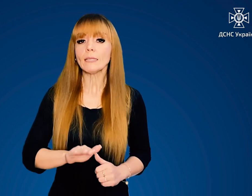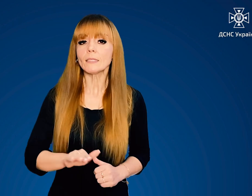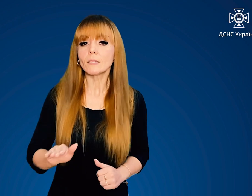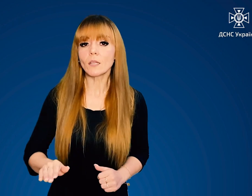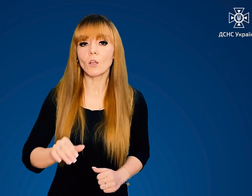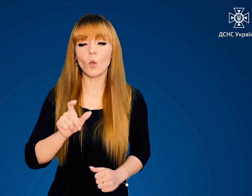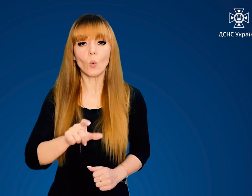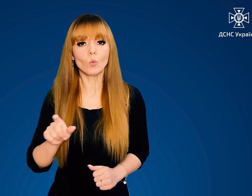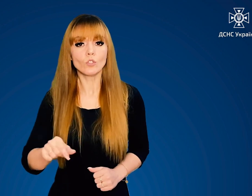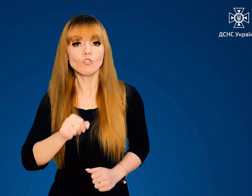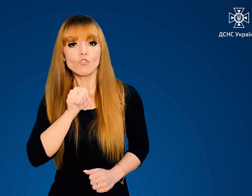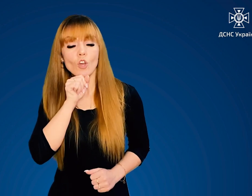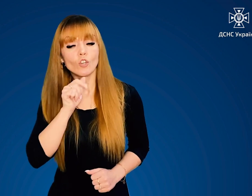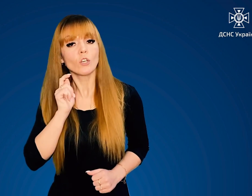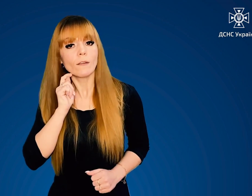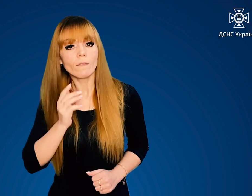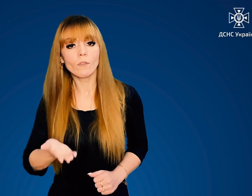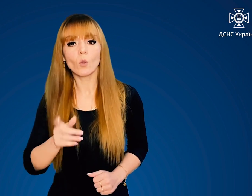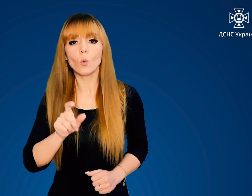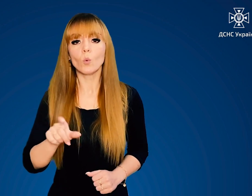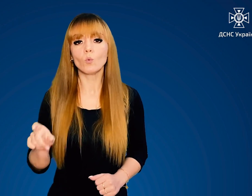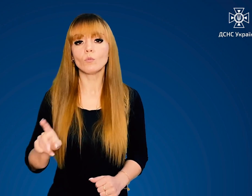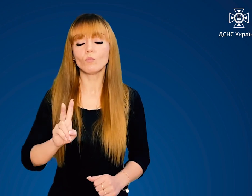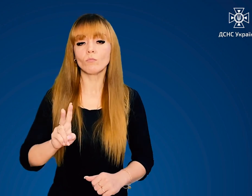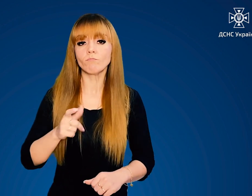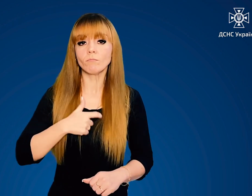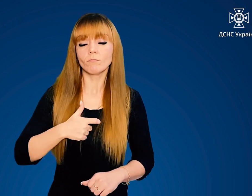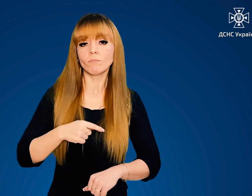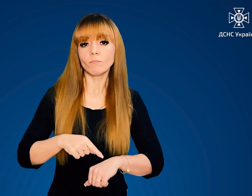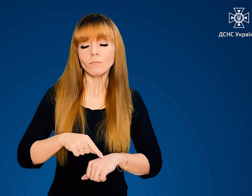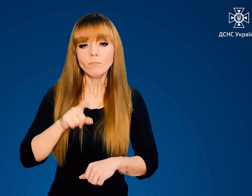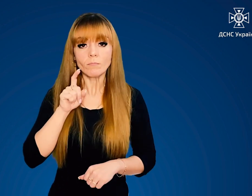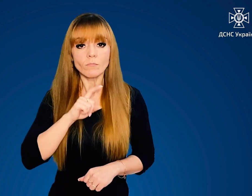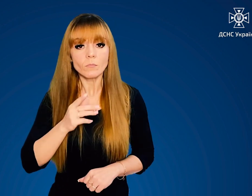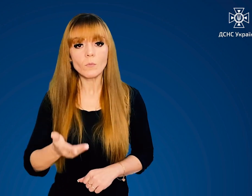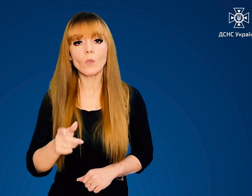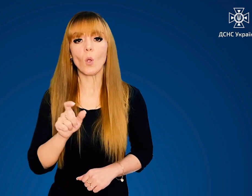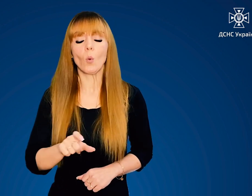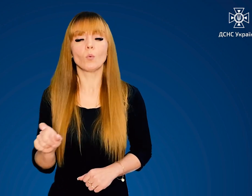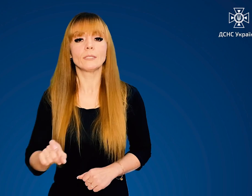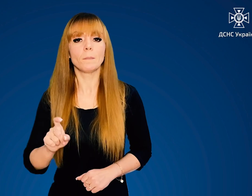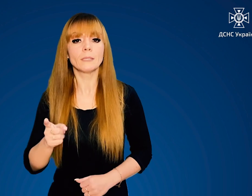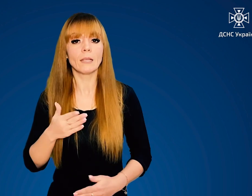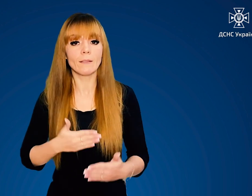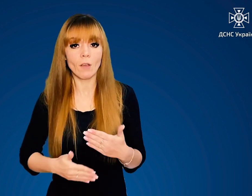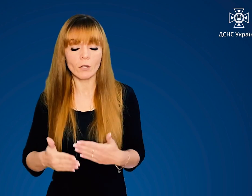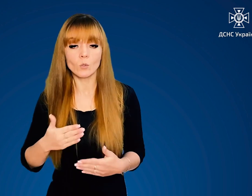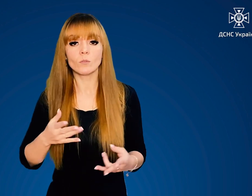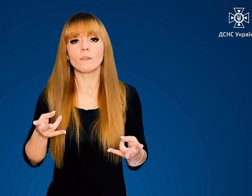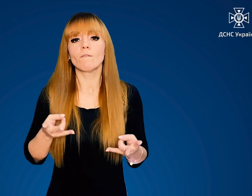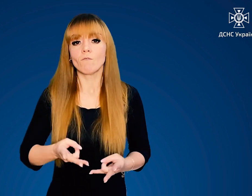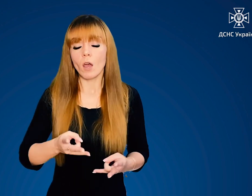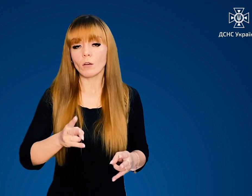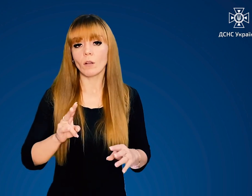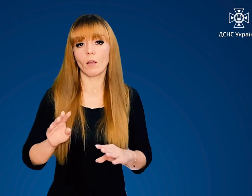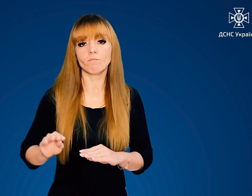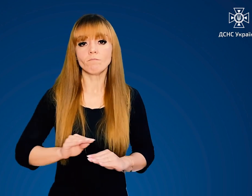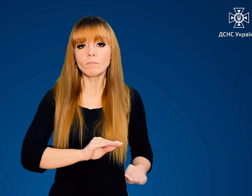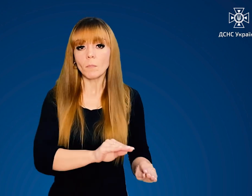Дітей, людей старшого віку і людей із поганим самопочуттям, осіб з інвалідністю, варто